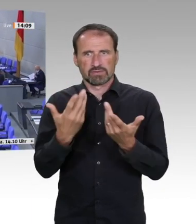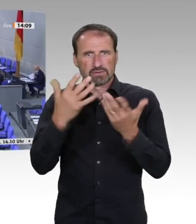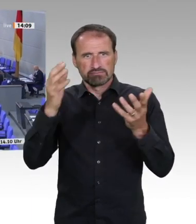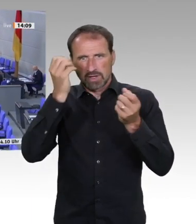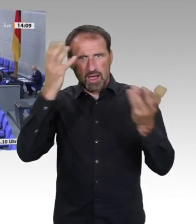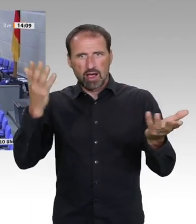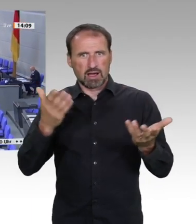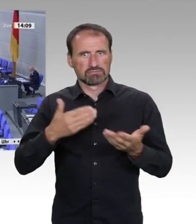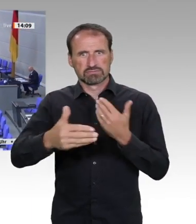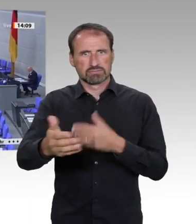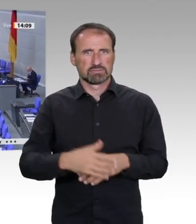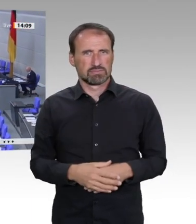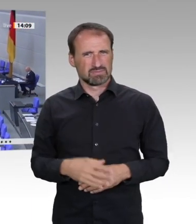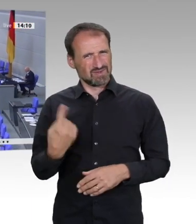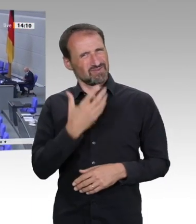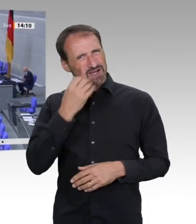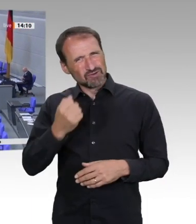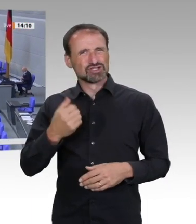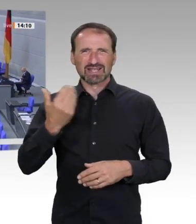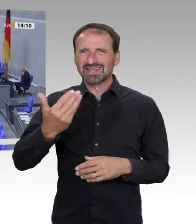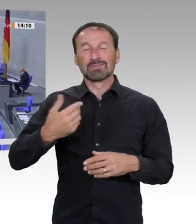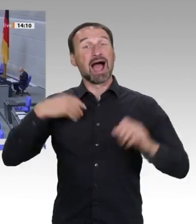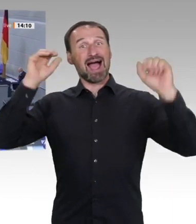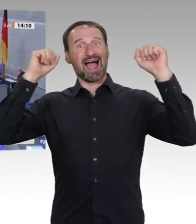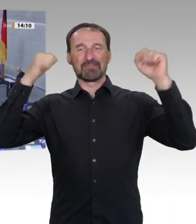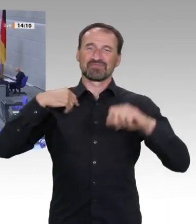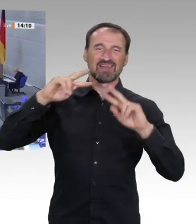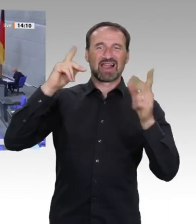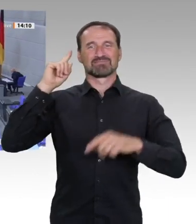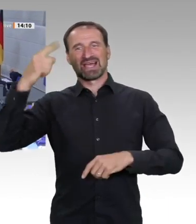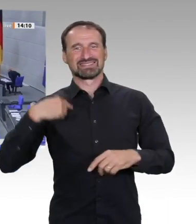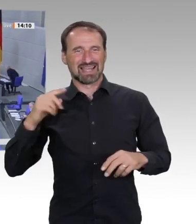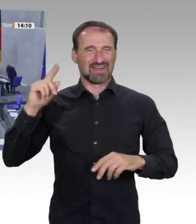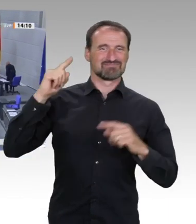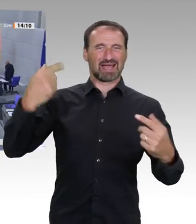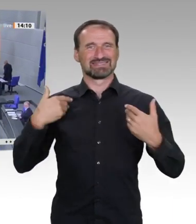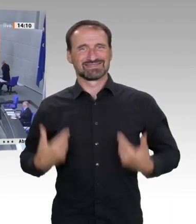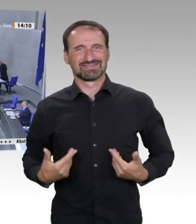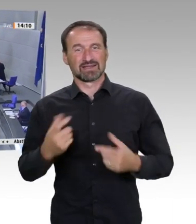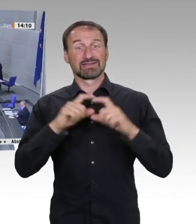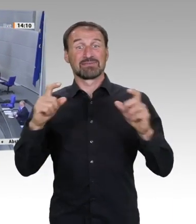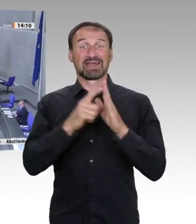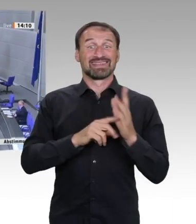führen zum Thema Nachhaltigkeit, wird eines immer wieder deutlich. Nachhaltigkeit erfordert globales Denken.